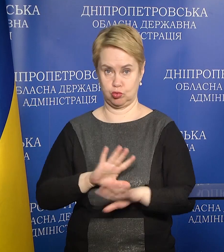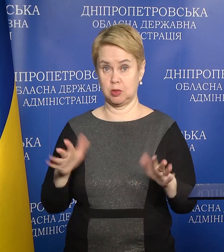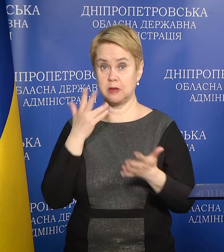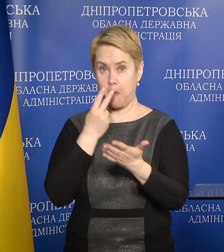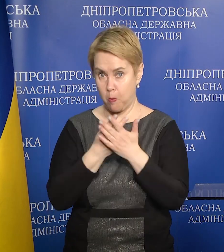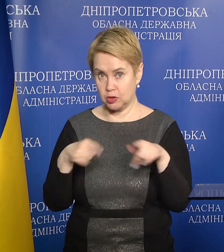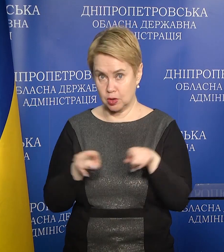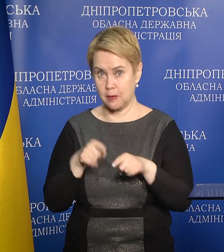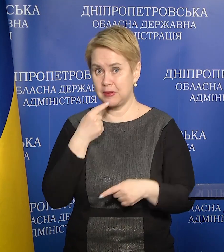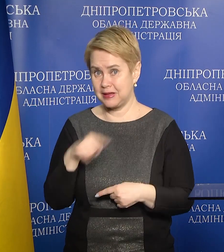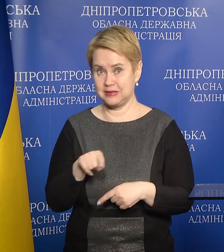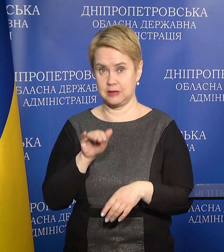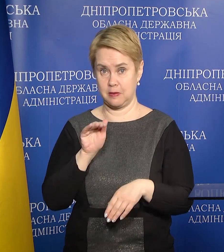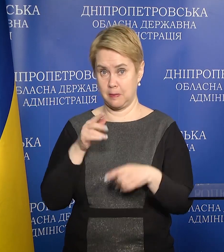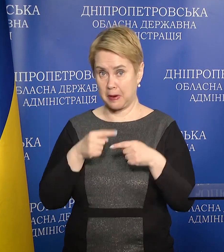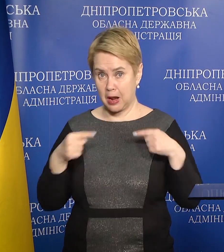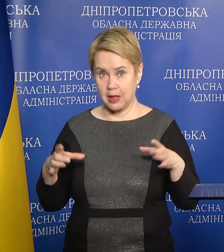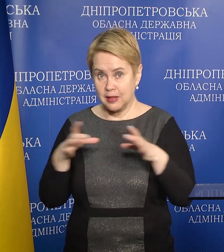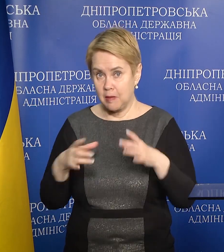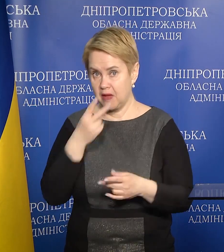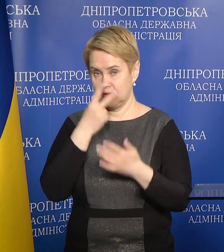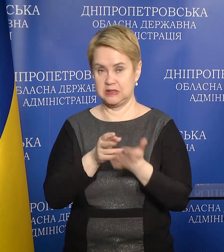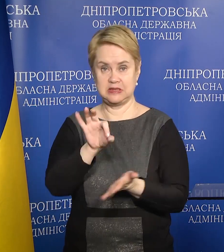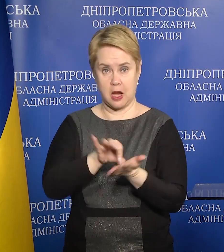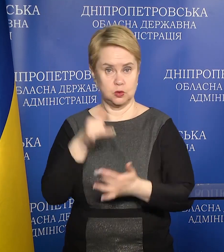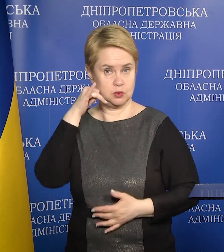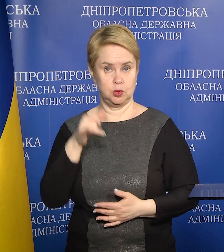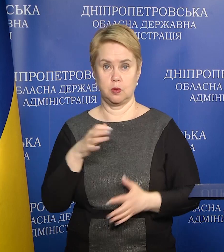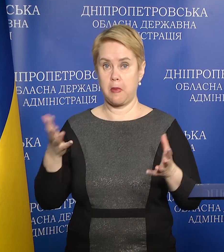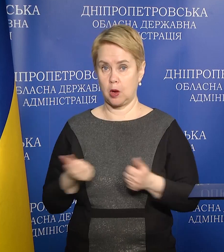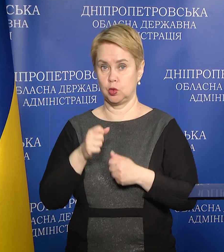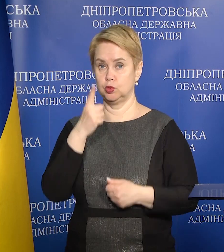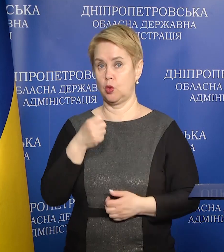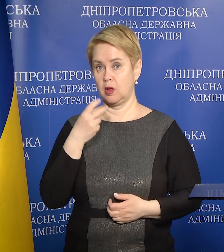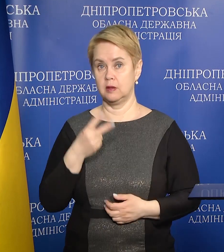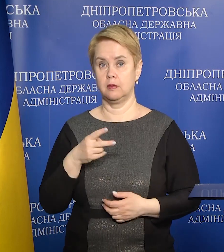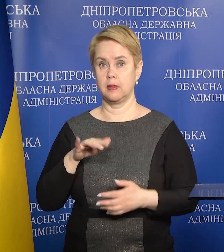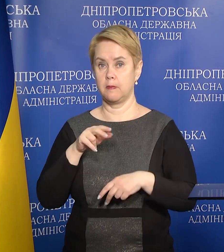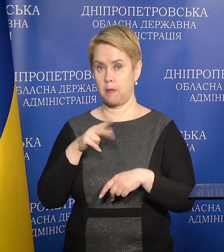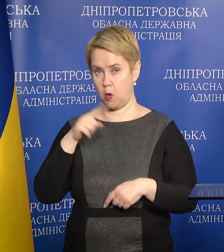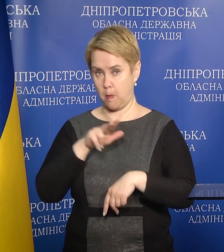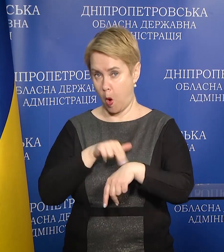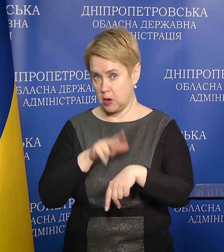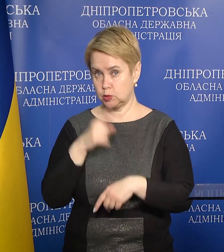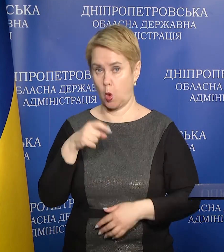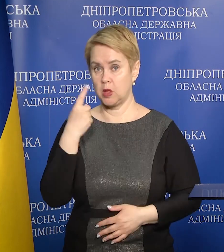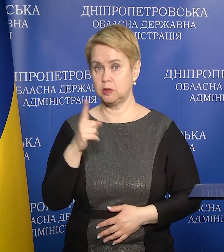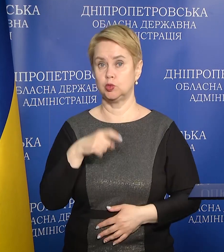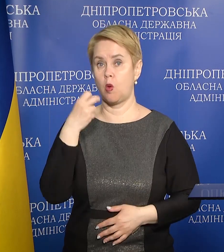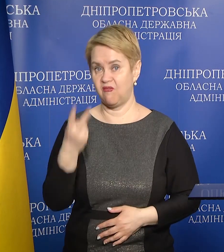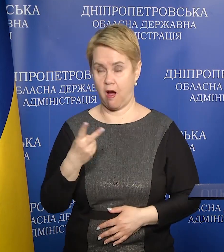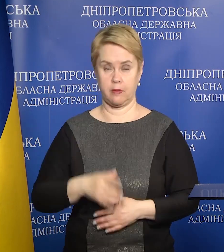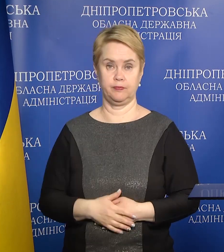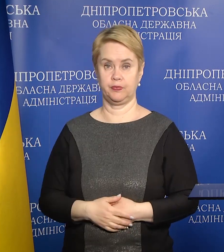побачили підозрілий предмет, одразу телефонуйте до служби порятунку чи працівникам поліції за номерами 101 або 102.